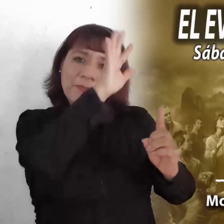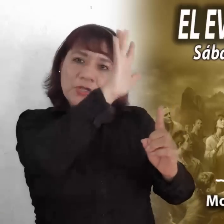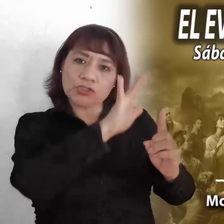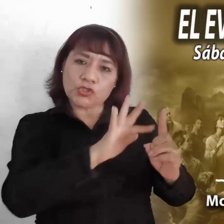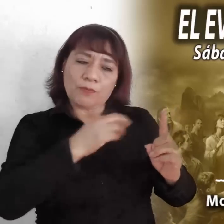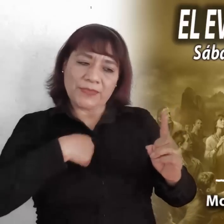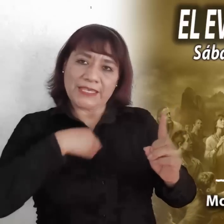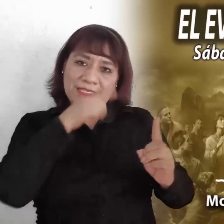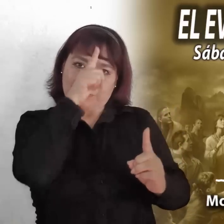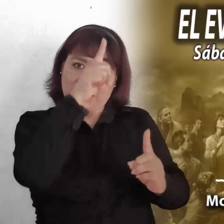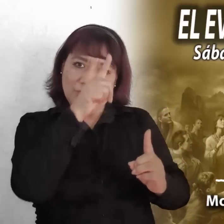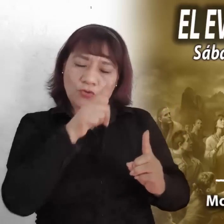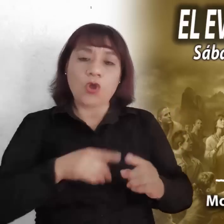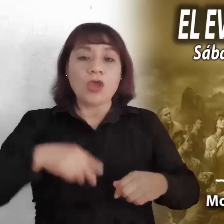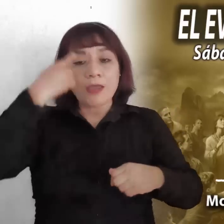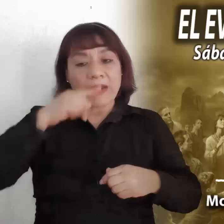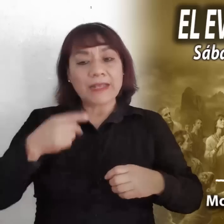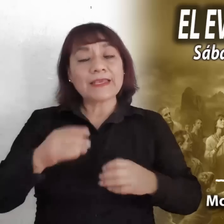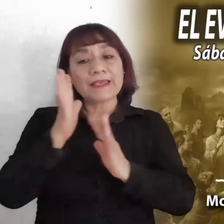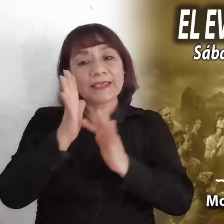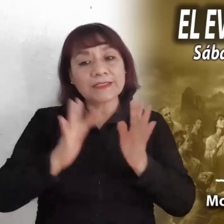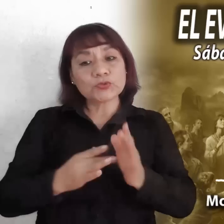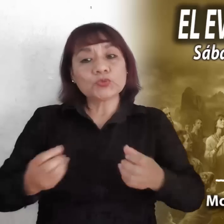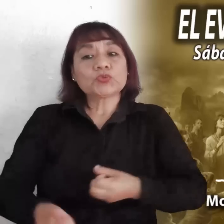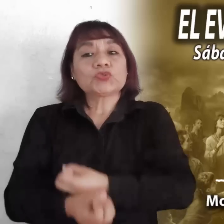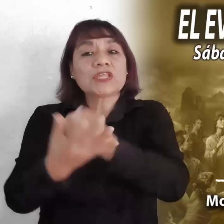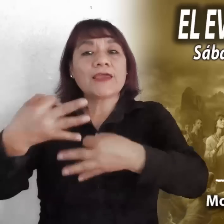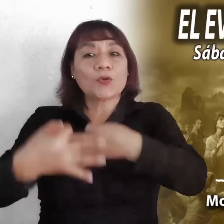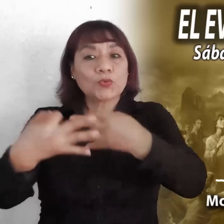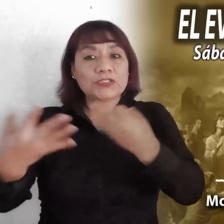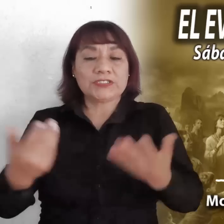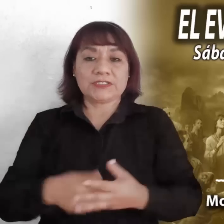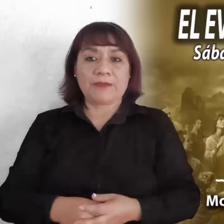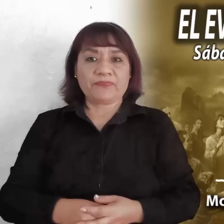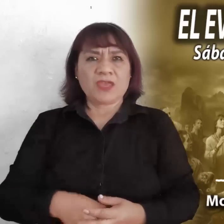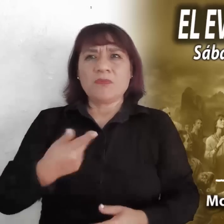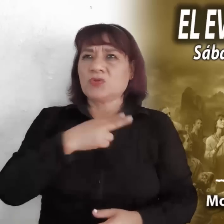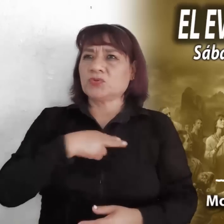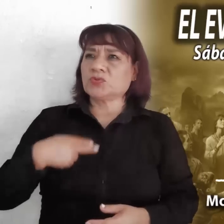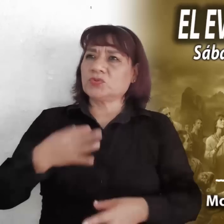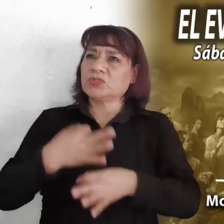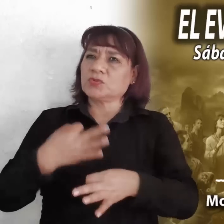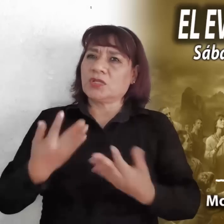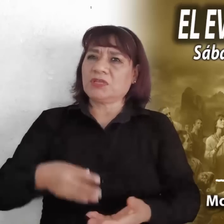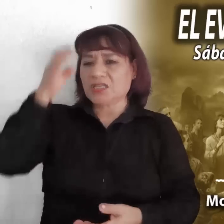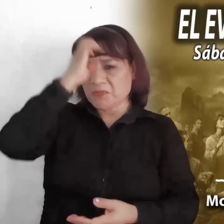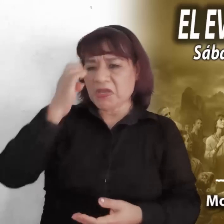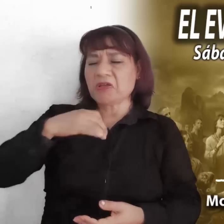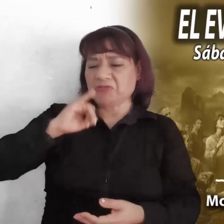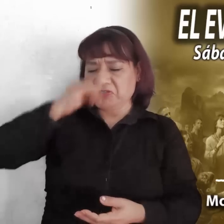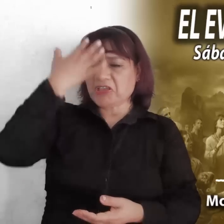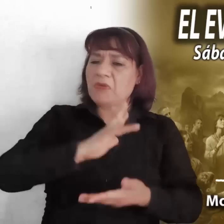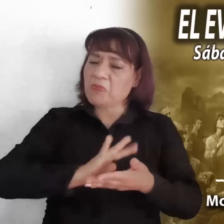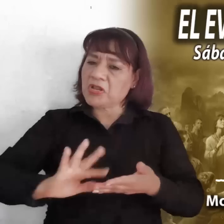justicia. Nosotros hemos distorsionado el Evangelio y lo hemos encerrado en las sacristías.